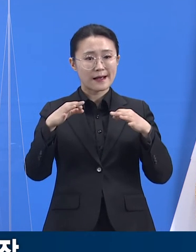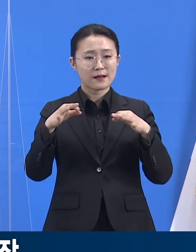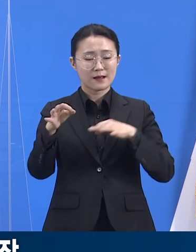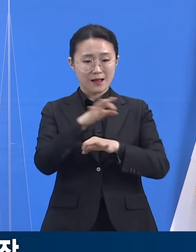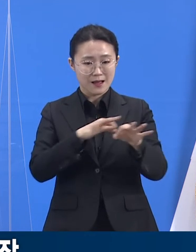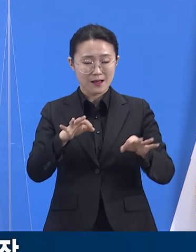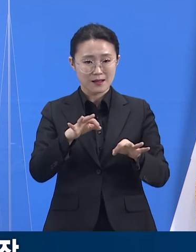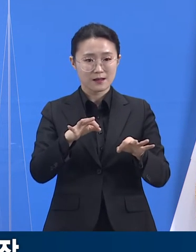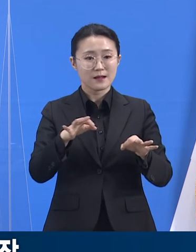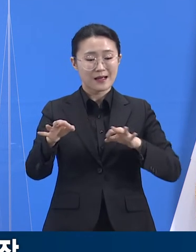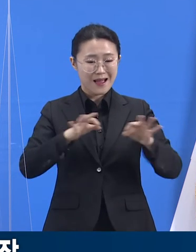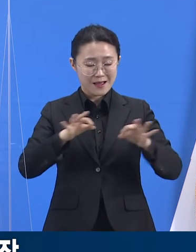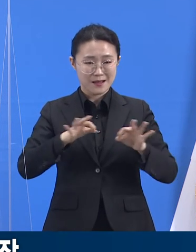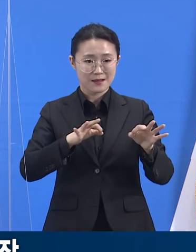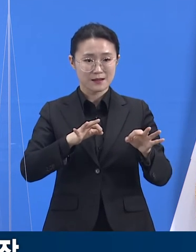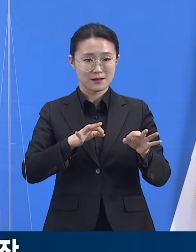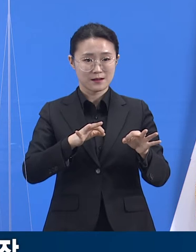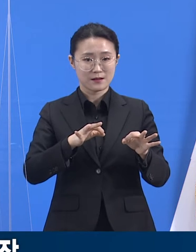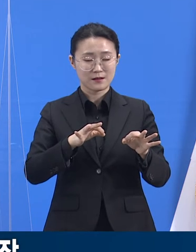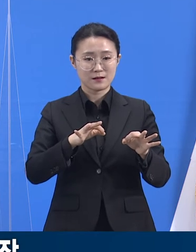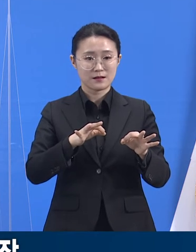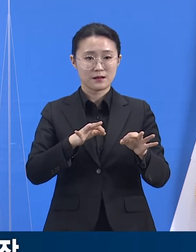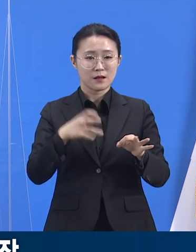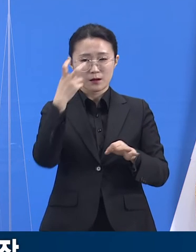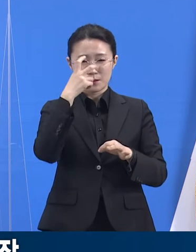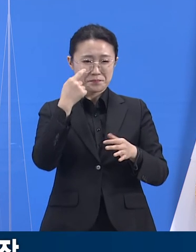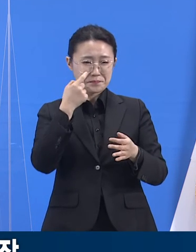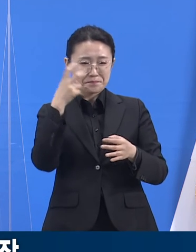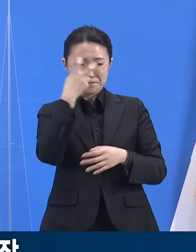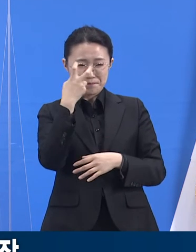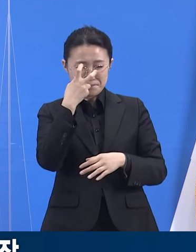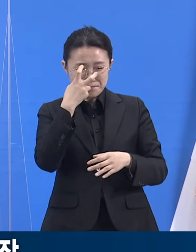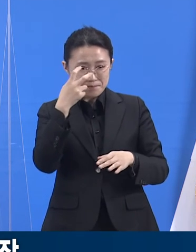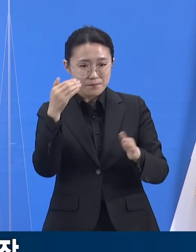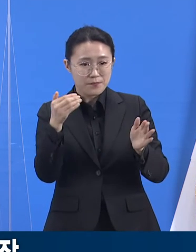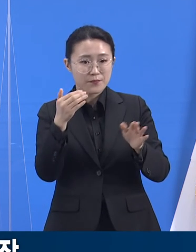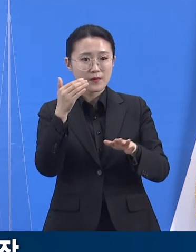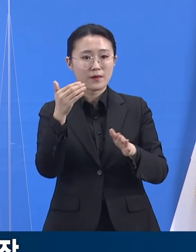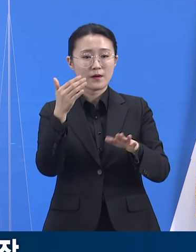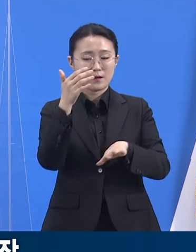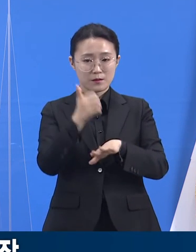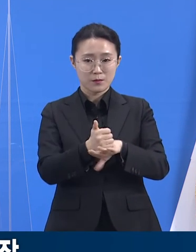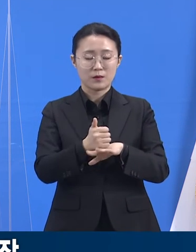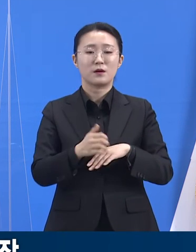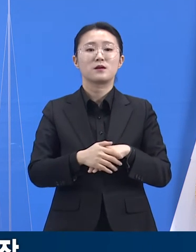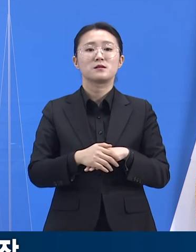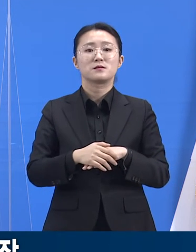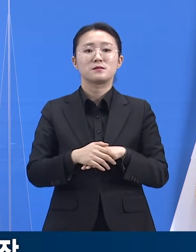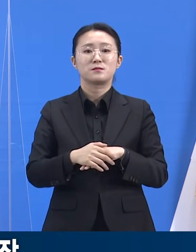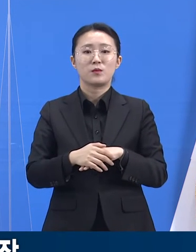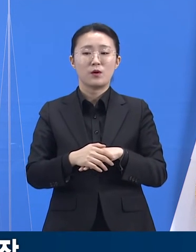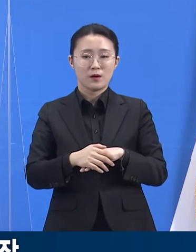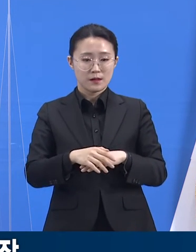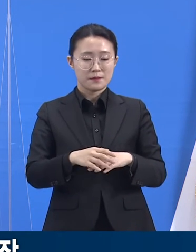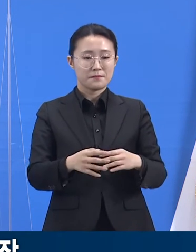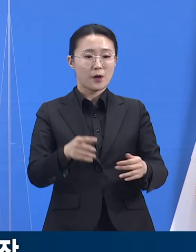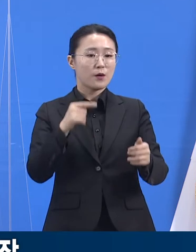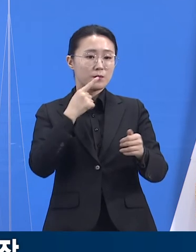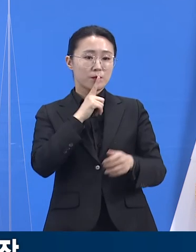42개소는 감염병예방법 위반으로 고발하였고 236개소는 과태료 부과,